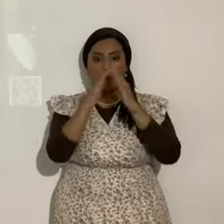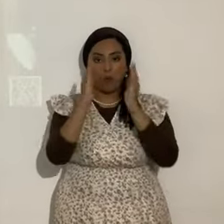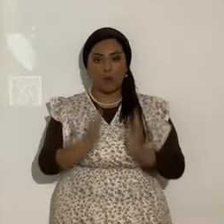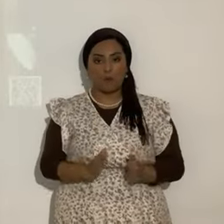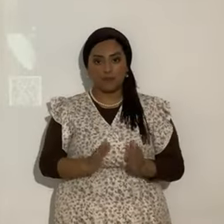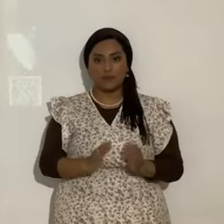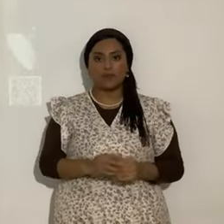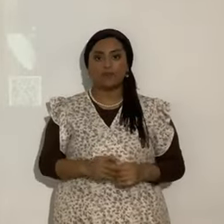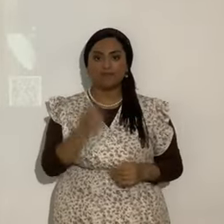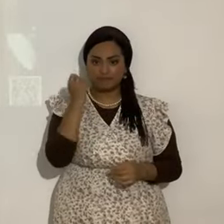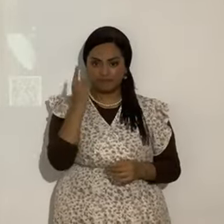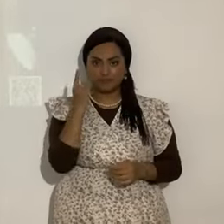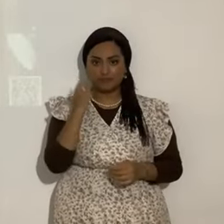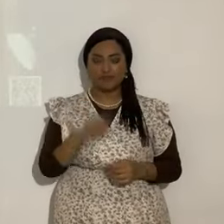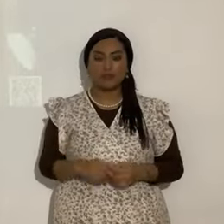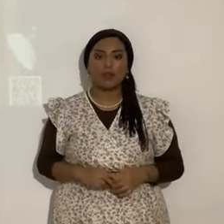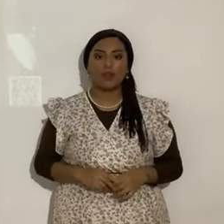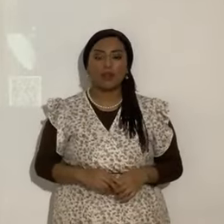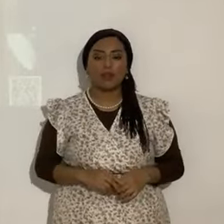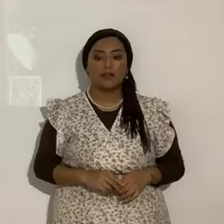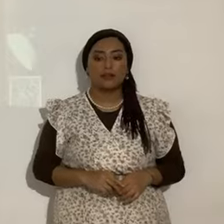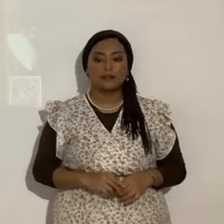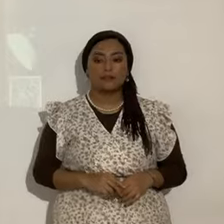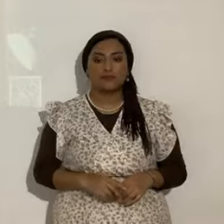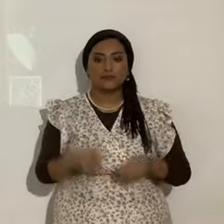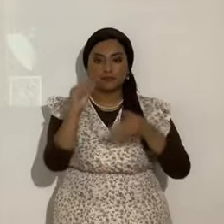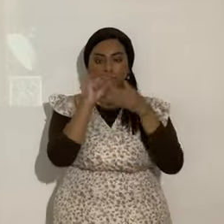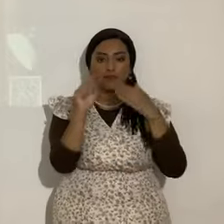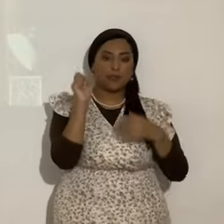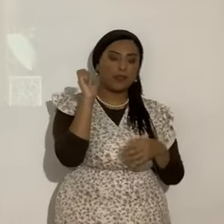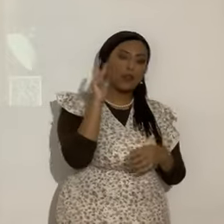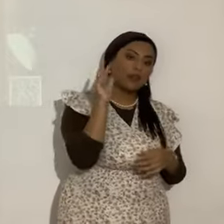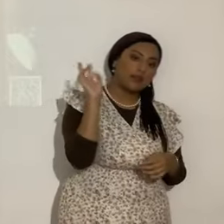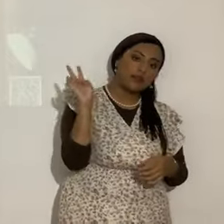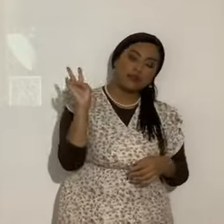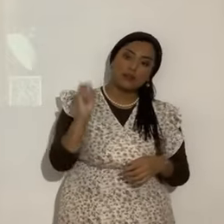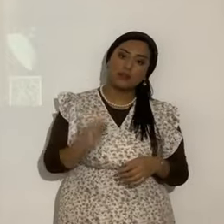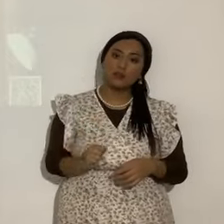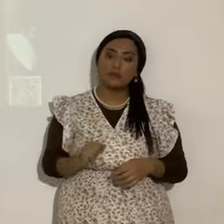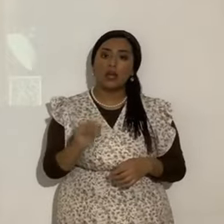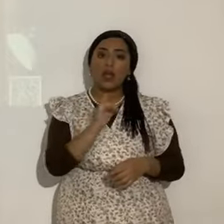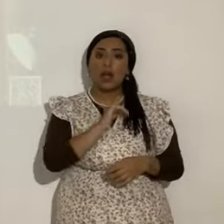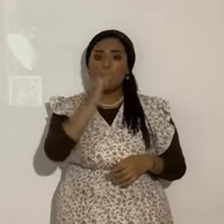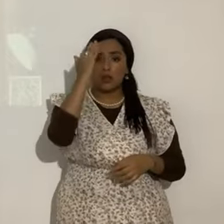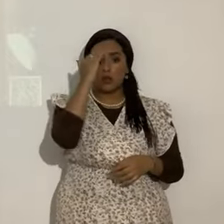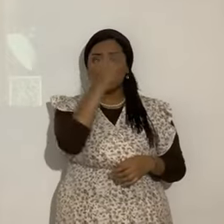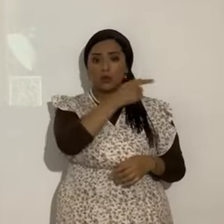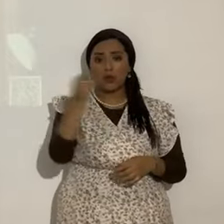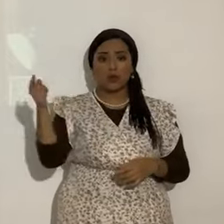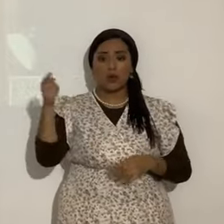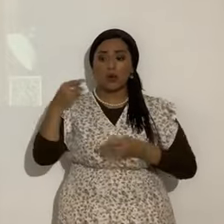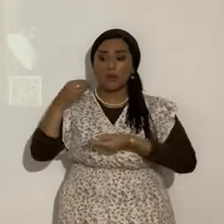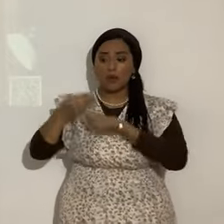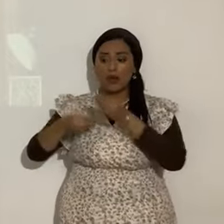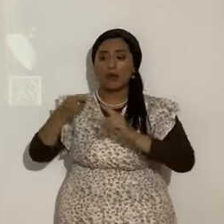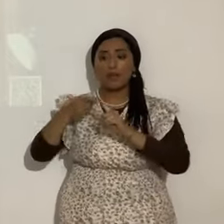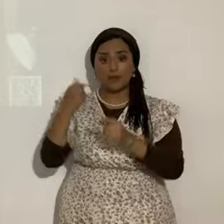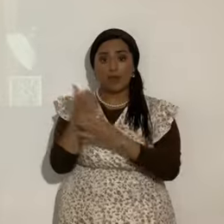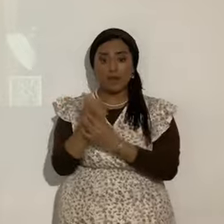No sé si me estoy dando a entender. Ahora, vamos al verso 37. Sé que sois descendientes de Abraham, pero